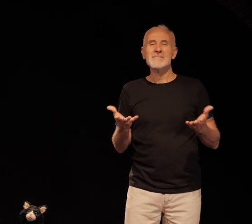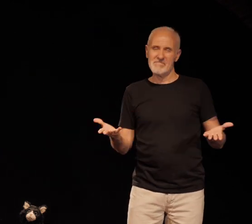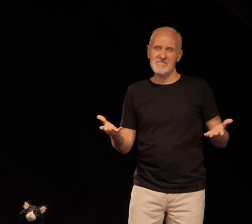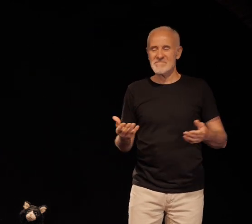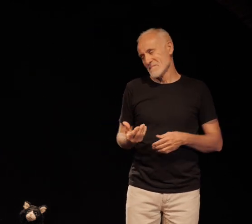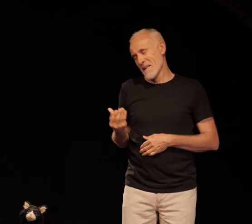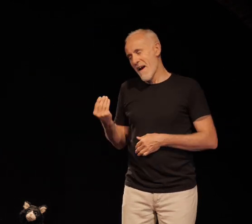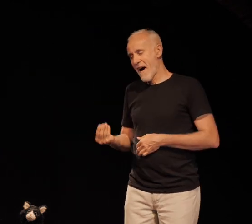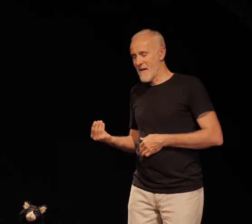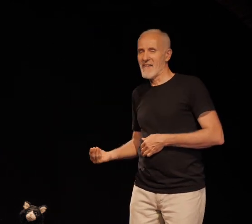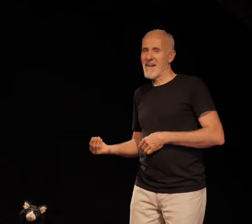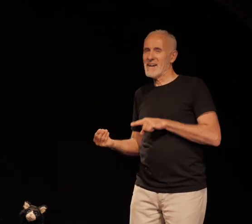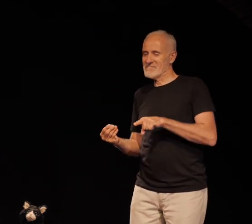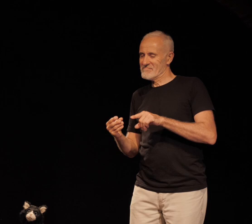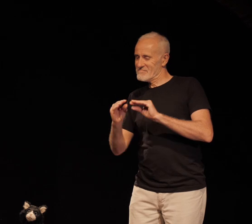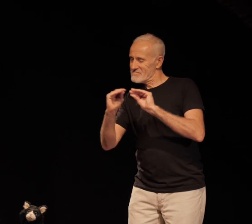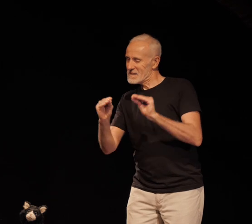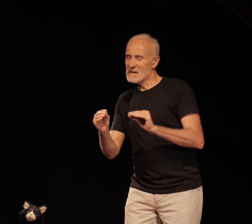On ne saurait mieux peindre le chat ?